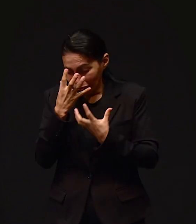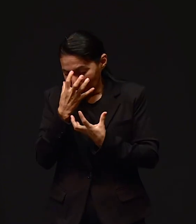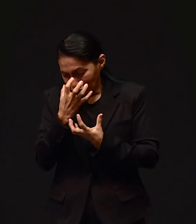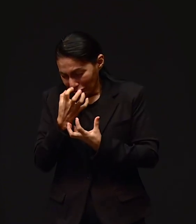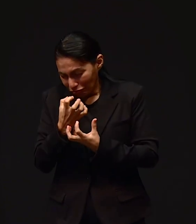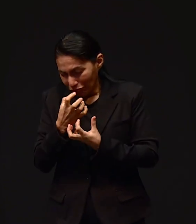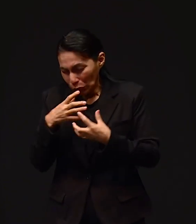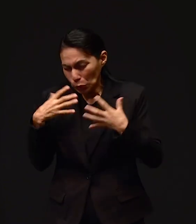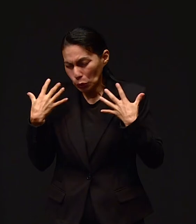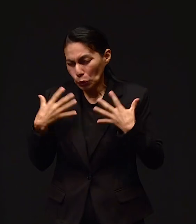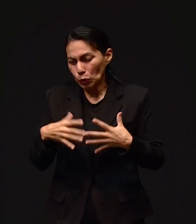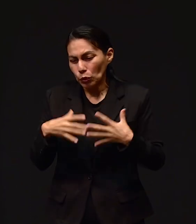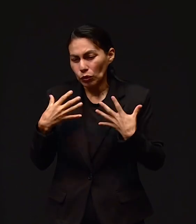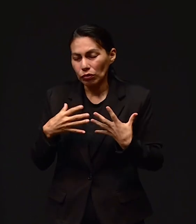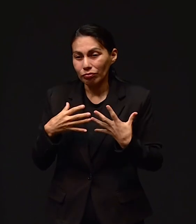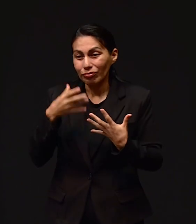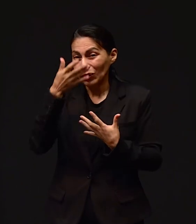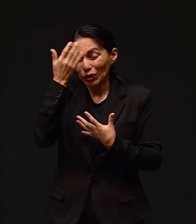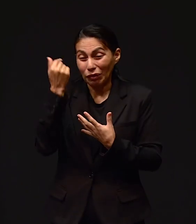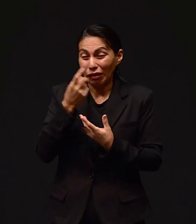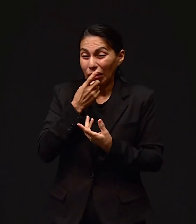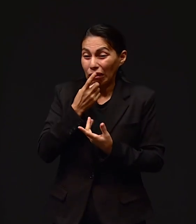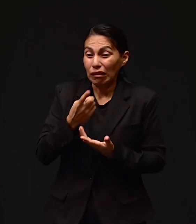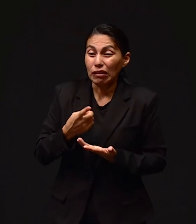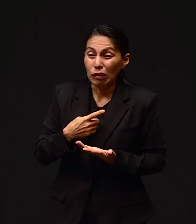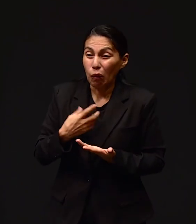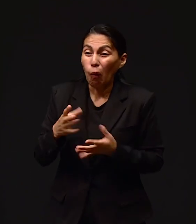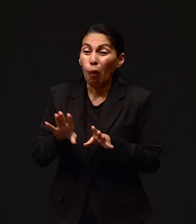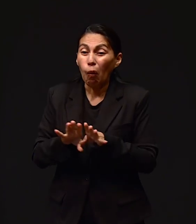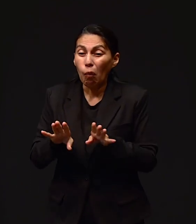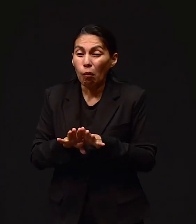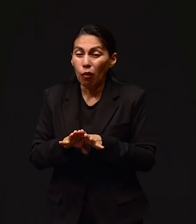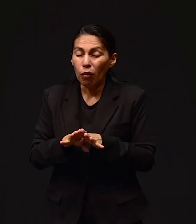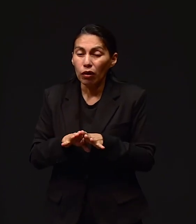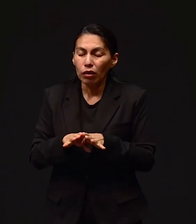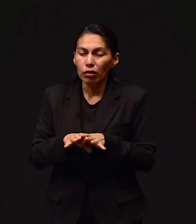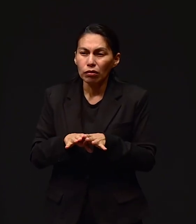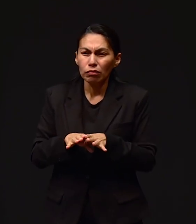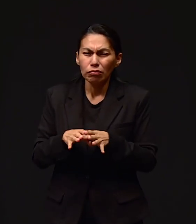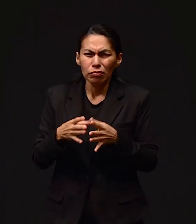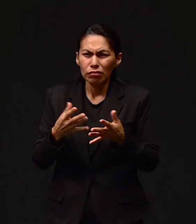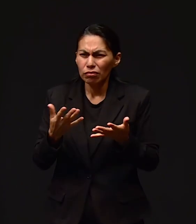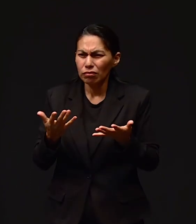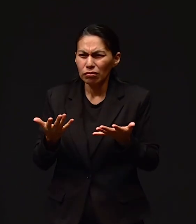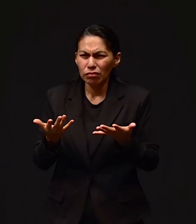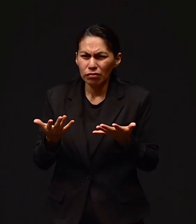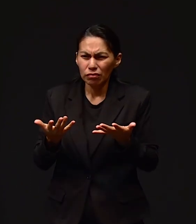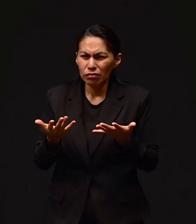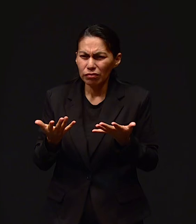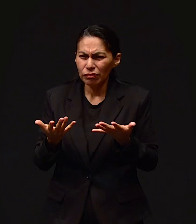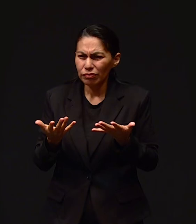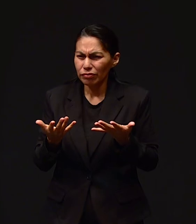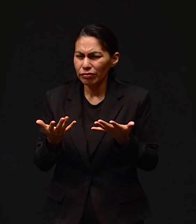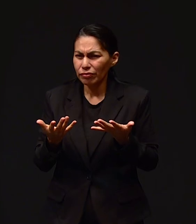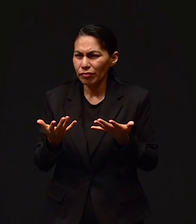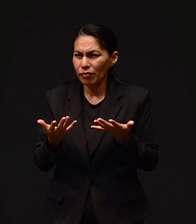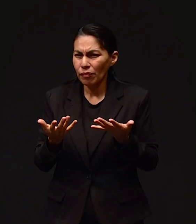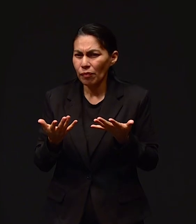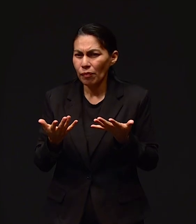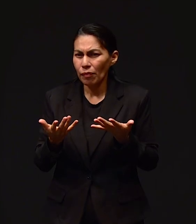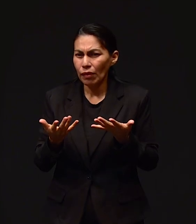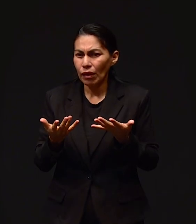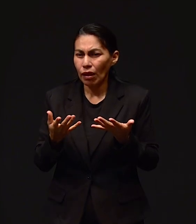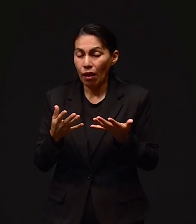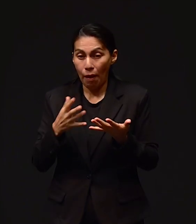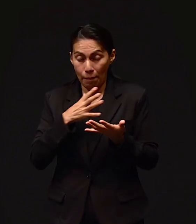sucedido y no hallaban la manera de cómo decirnos a nosotros lo que había pasado. Y entonces, pues